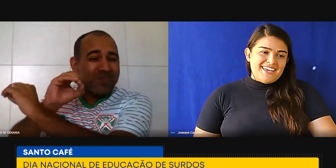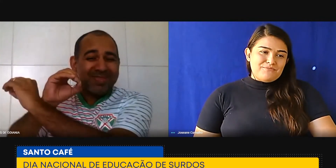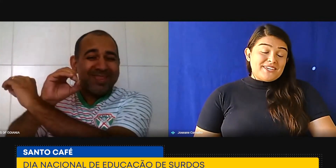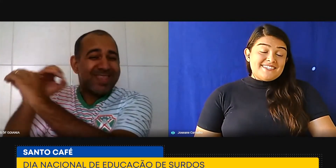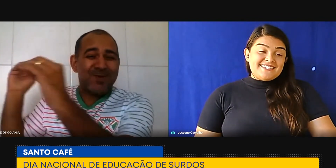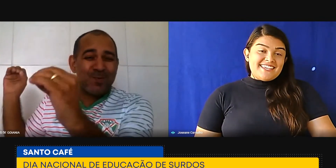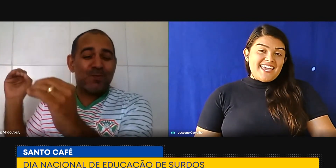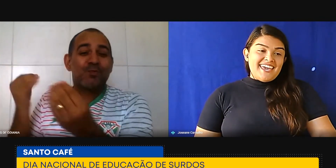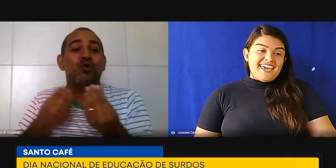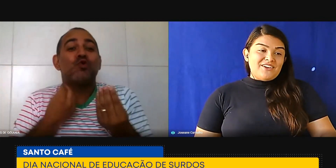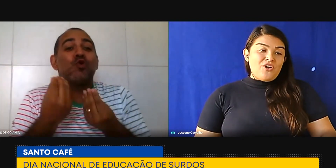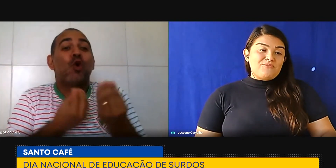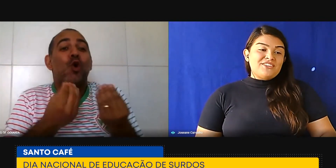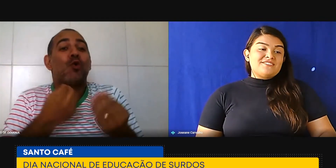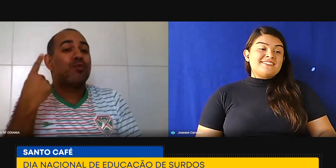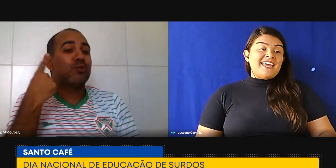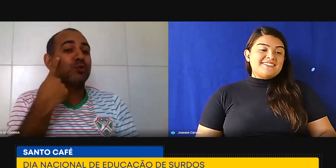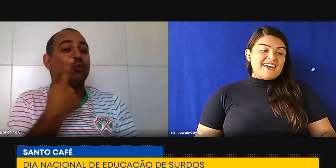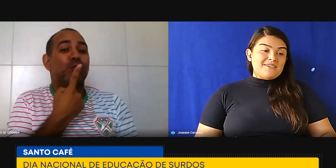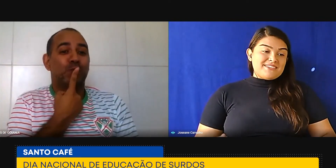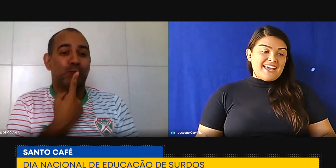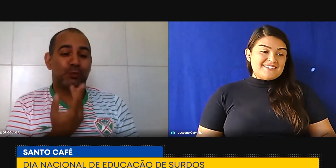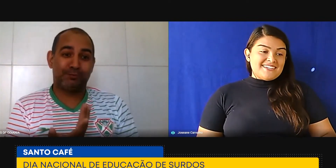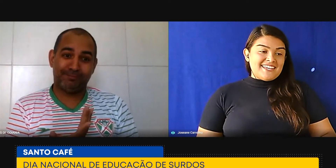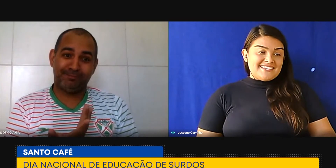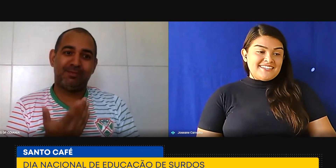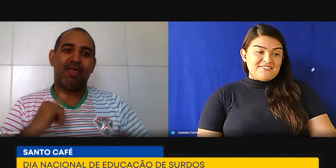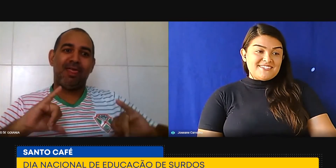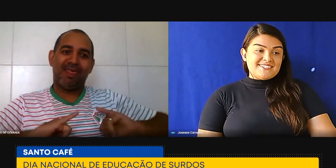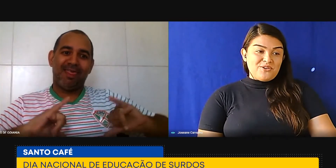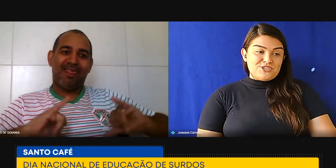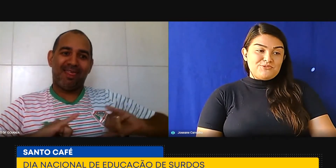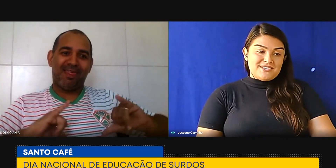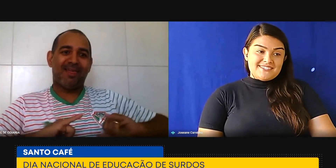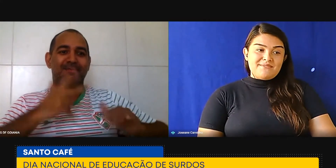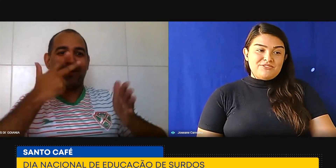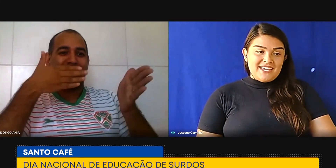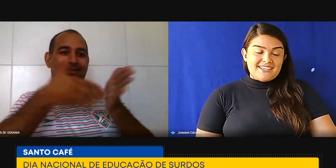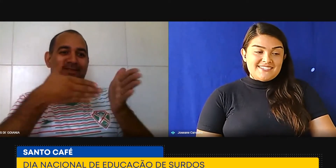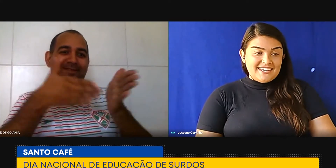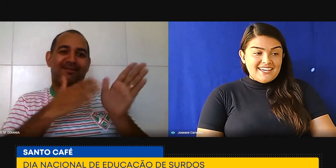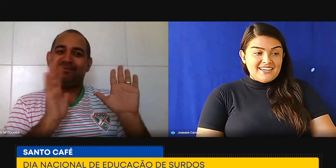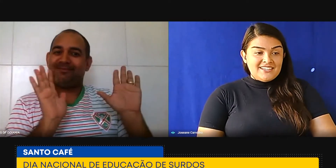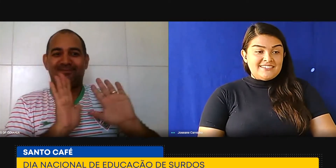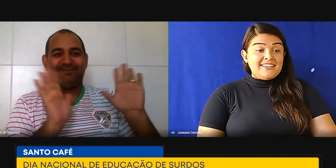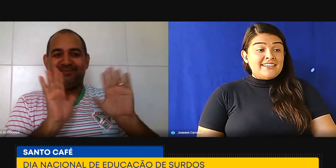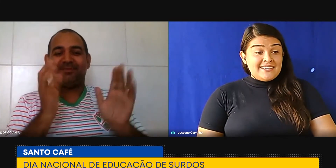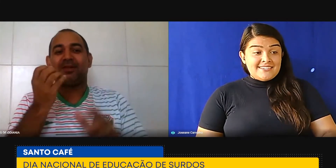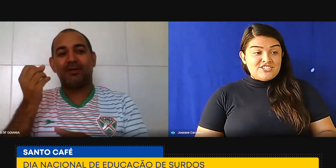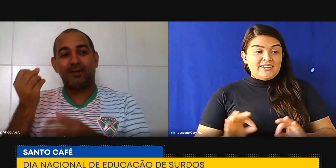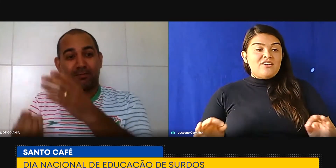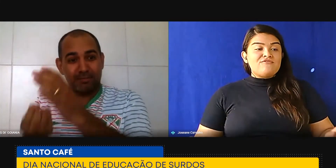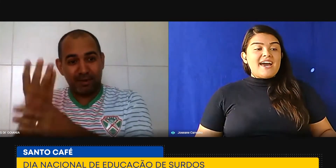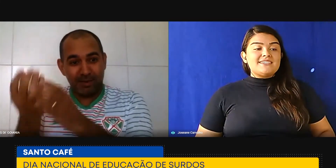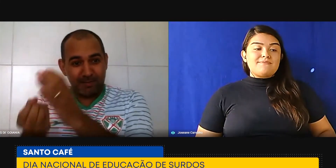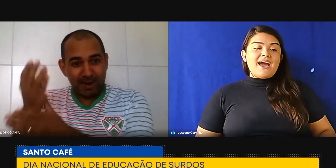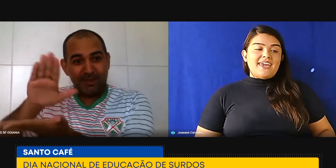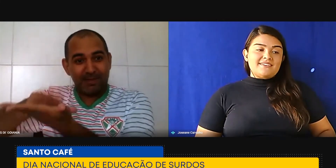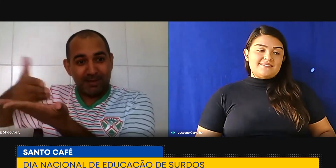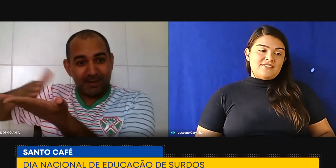porque sem ele, como que nós estaríamos realizando essa entrevista hoje, por exemplo, existiriam várias barreiras